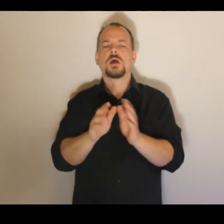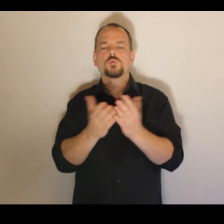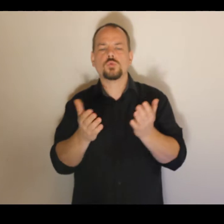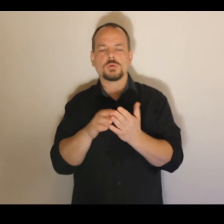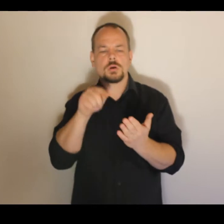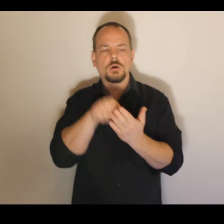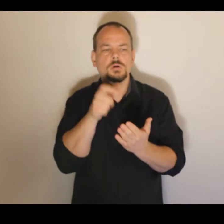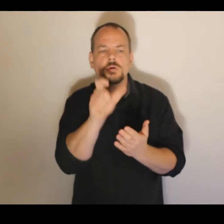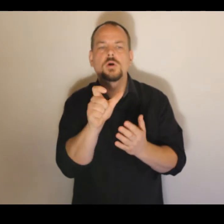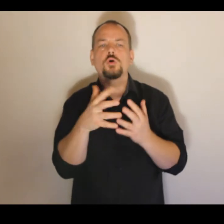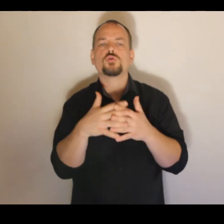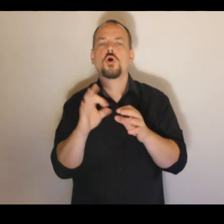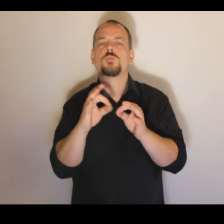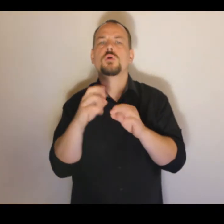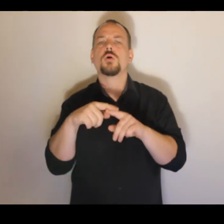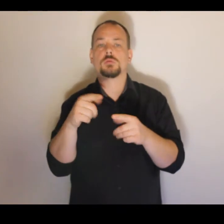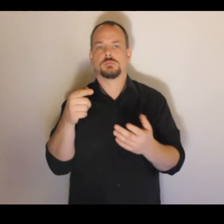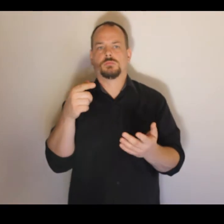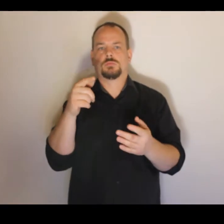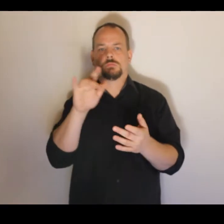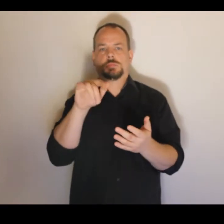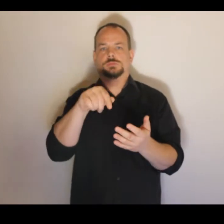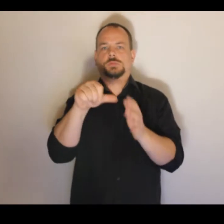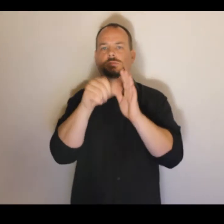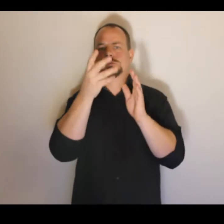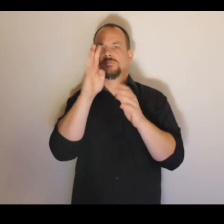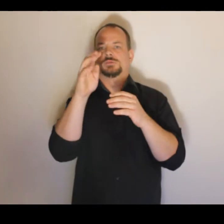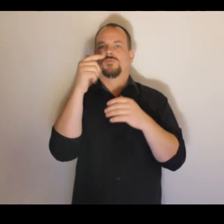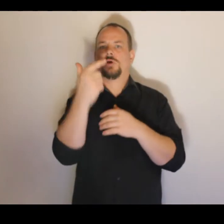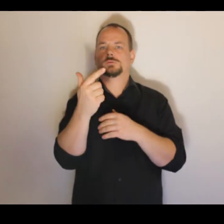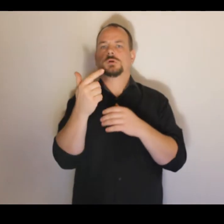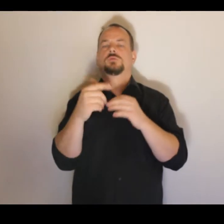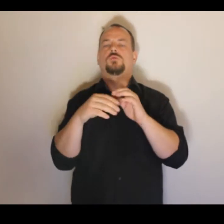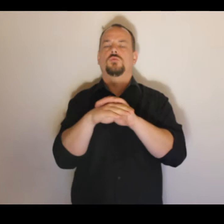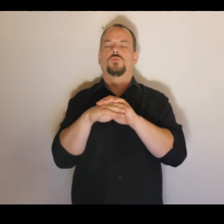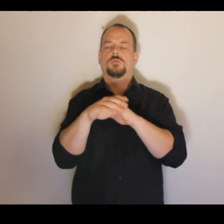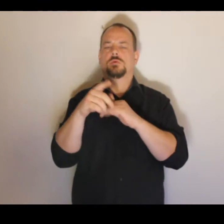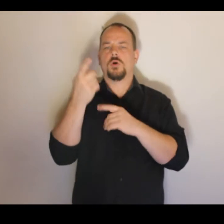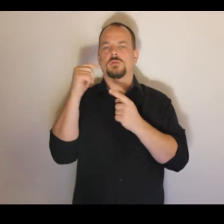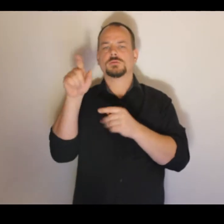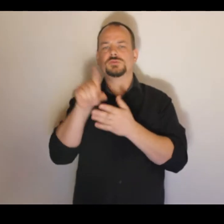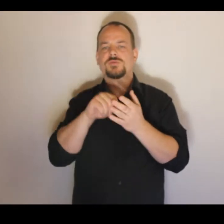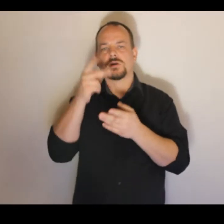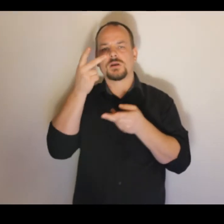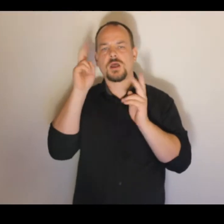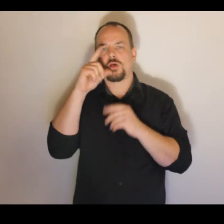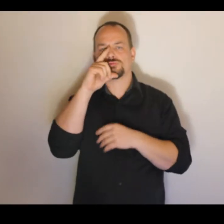se to dostalo i do odborné, zavedl slovo robot Karel Čapek, kdy v roce 1921 v ŘRUR